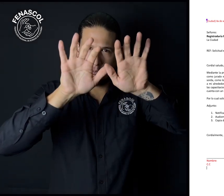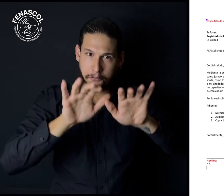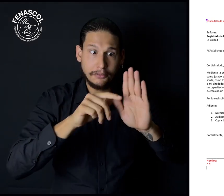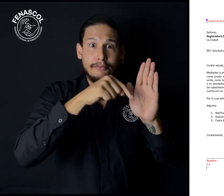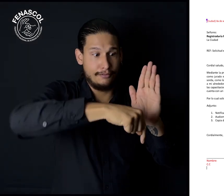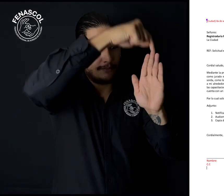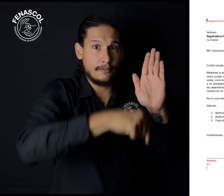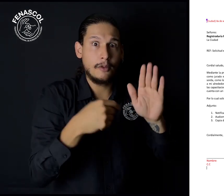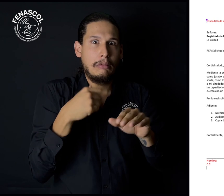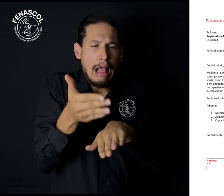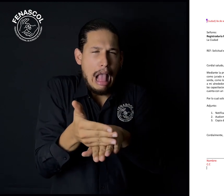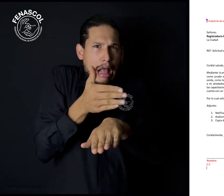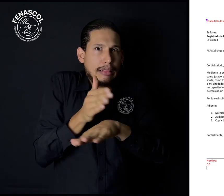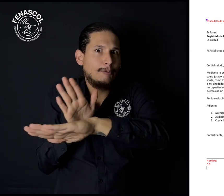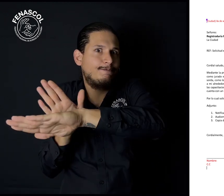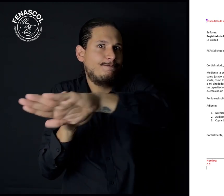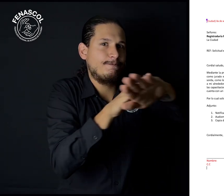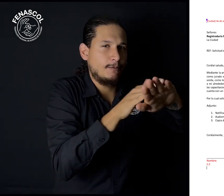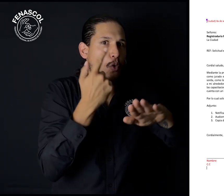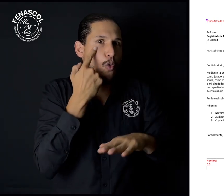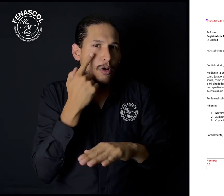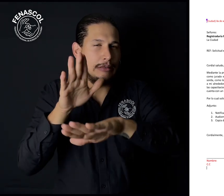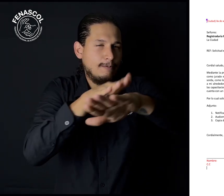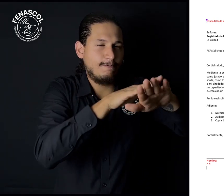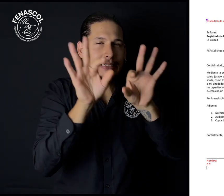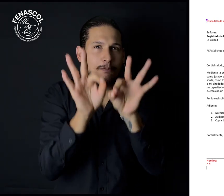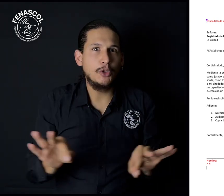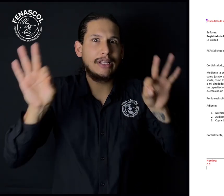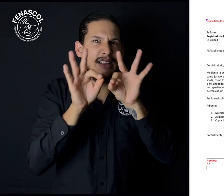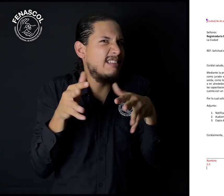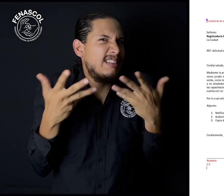Ya finalizada esta parte, es importante que tengan en cuenta